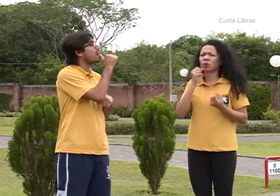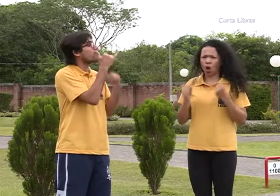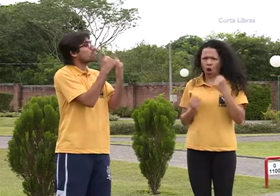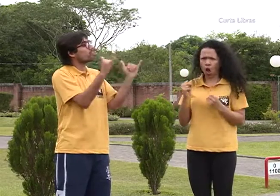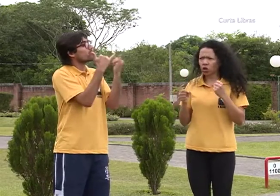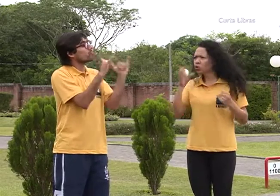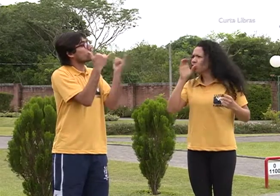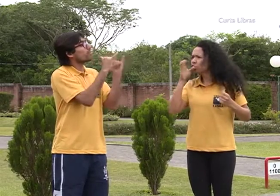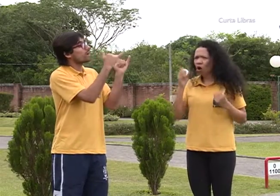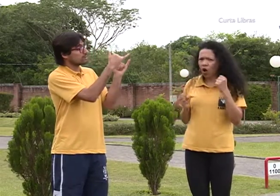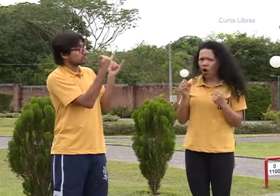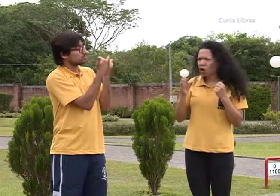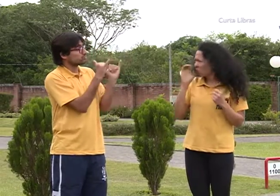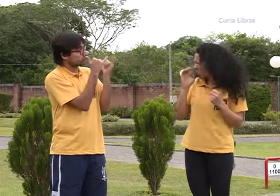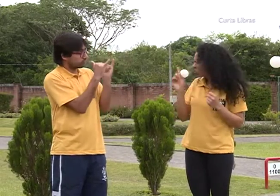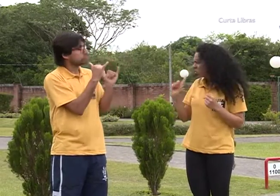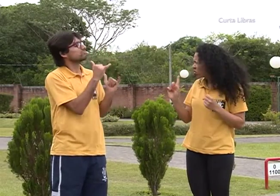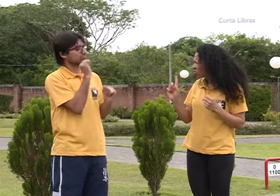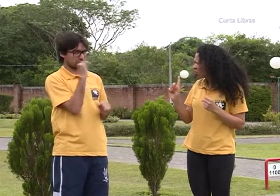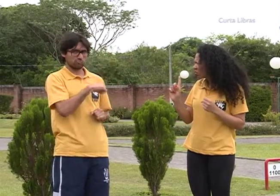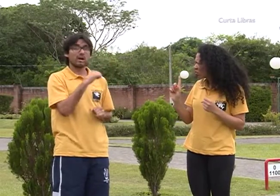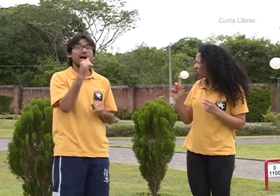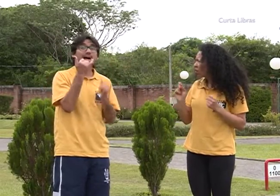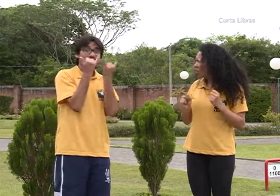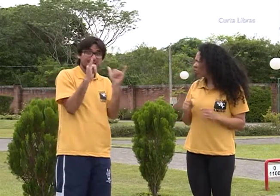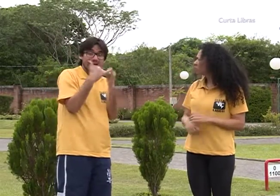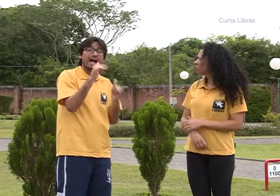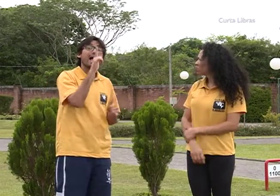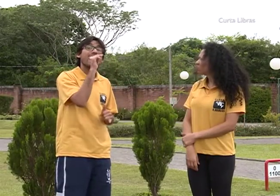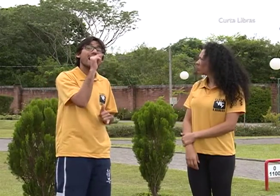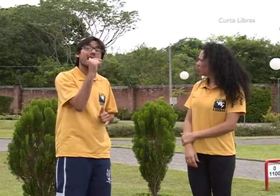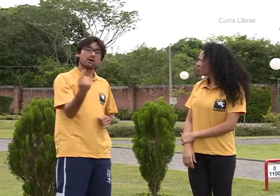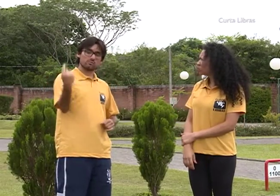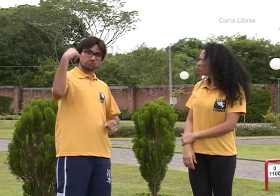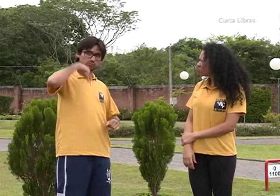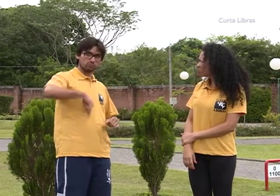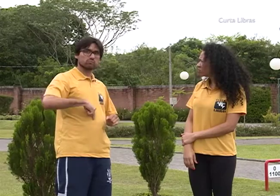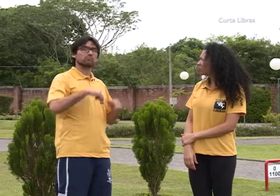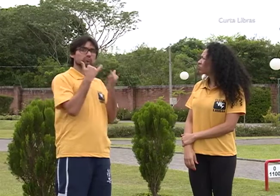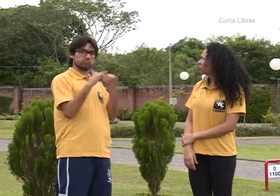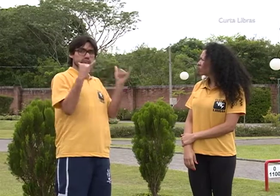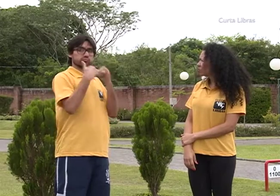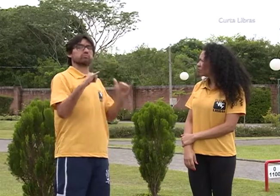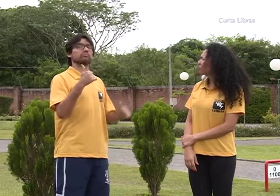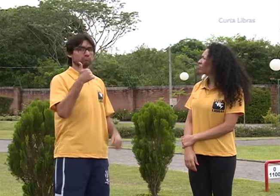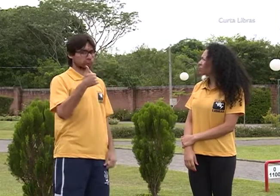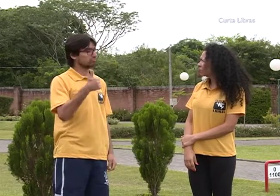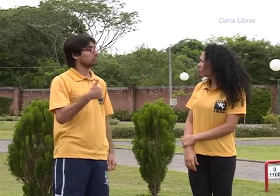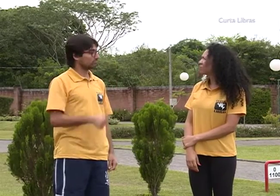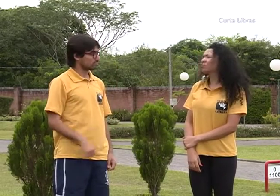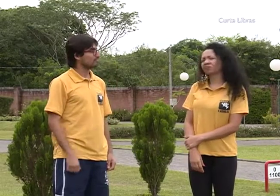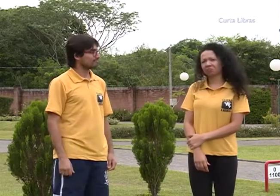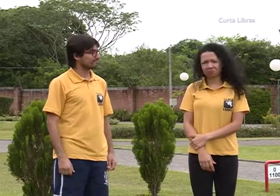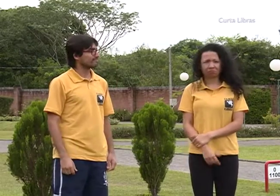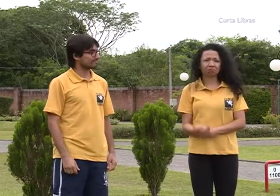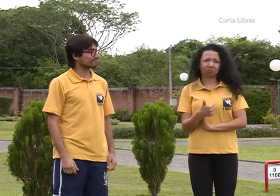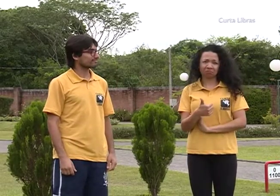Como por exemplo, na corrida, é possível beber água enquanto está fazendo a corrida? Sim. A água nos dá a energia necessária para o